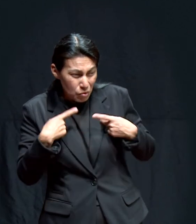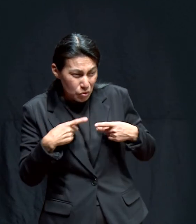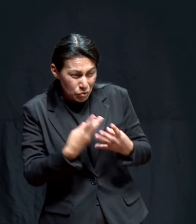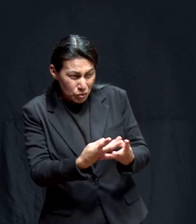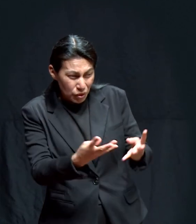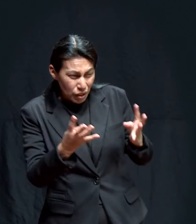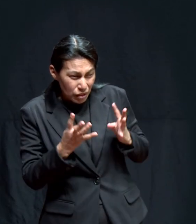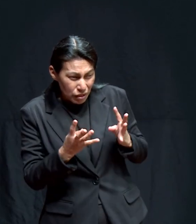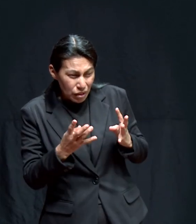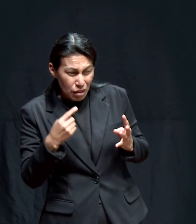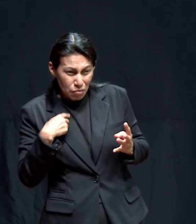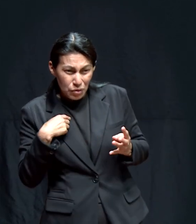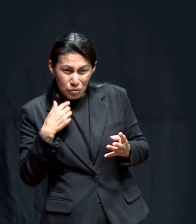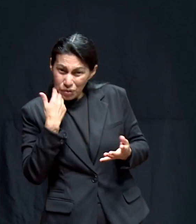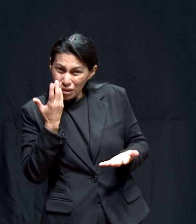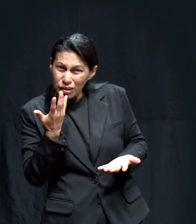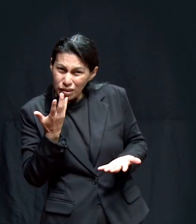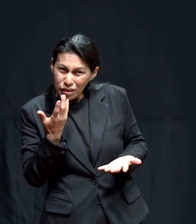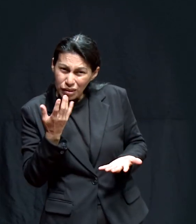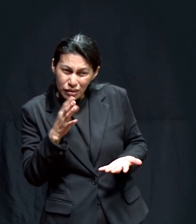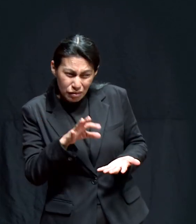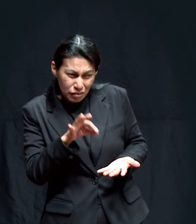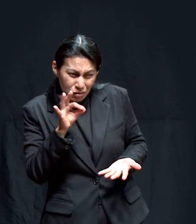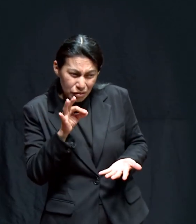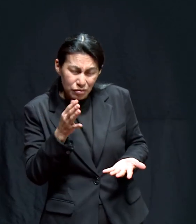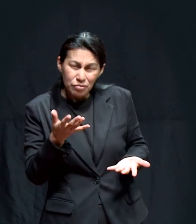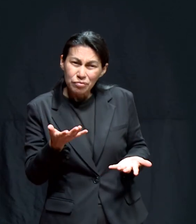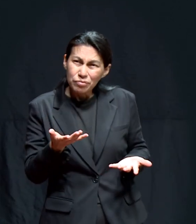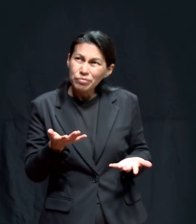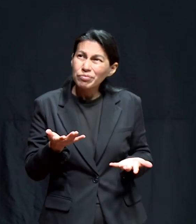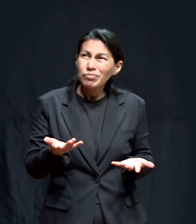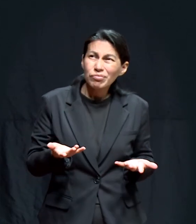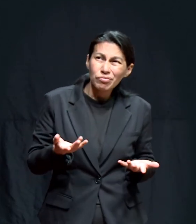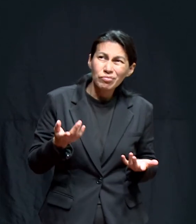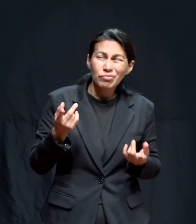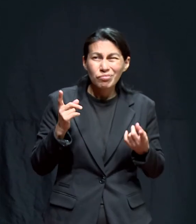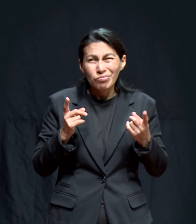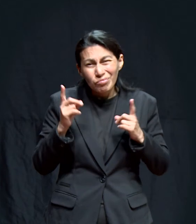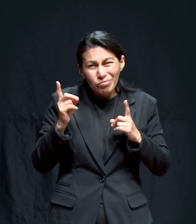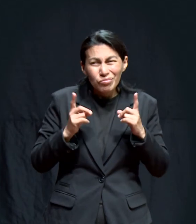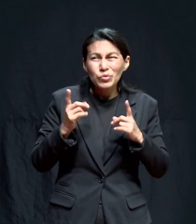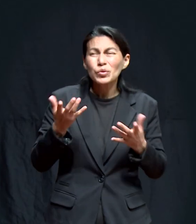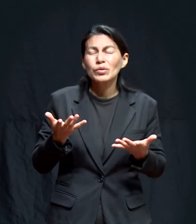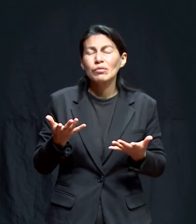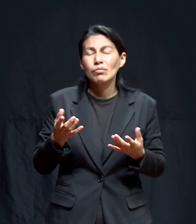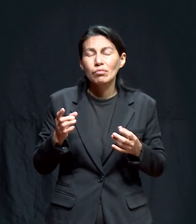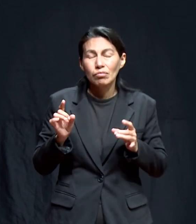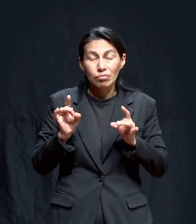Y hasta yo en esa inquietud, cuando de repente en una noche, en un sueño,